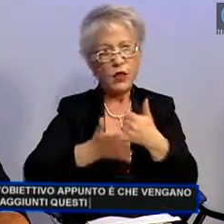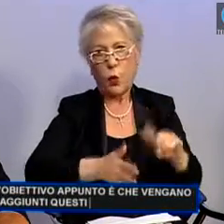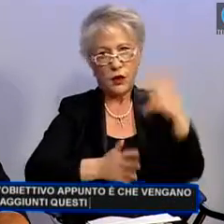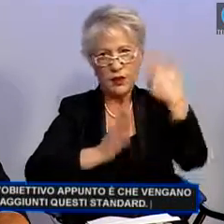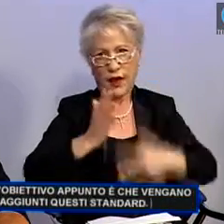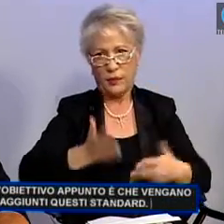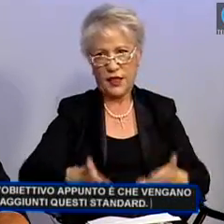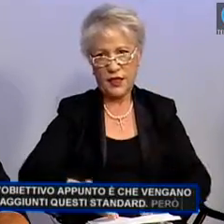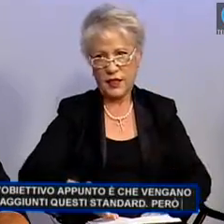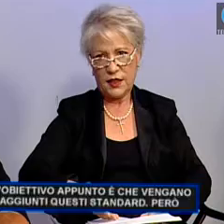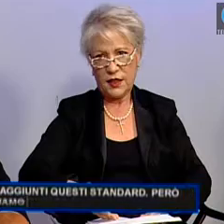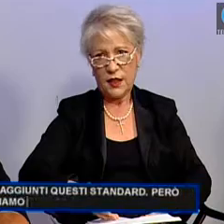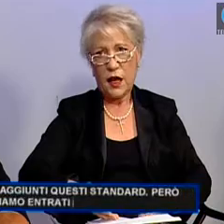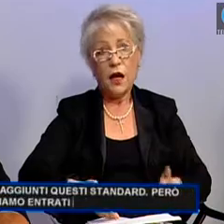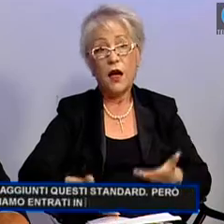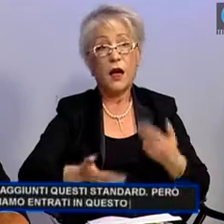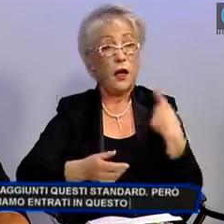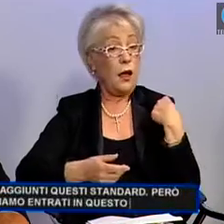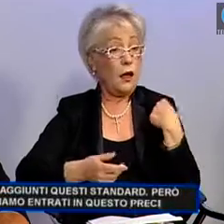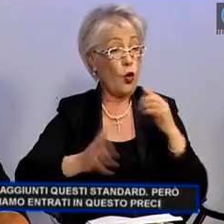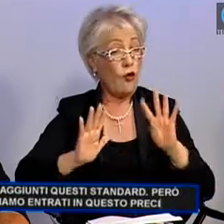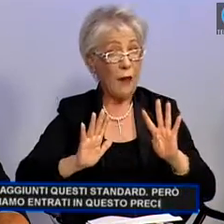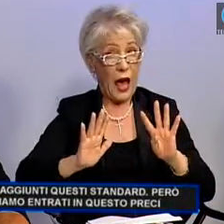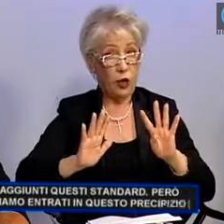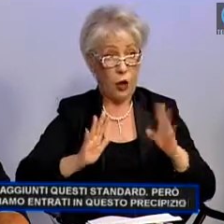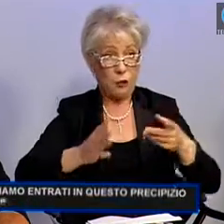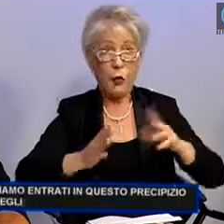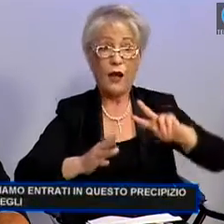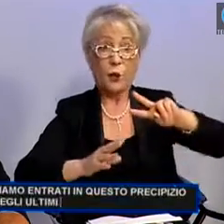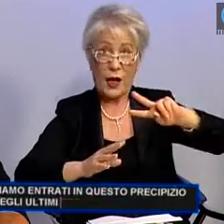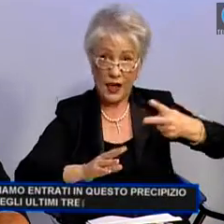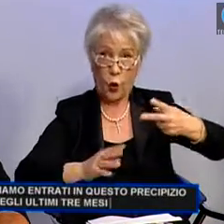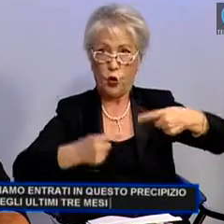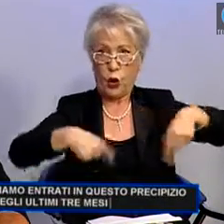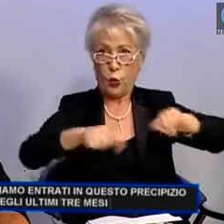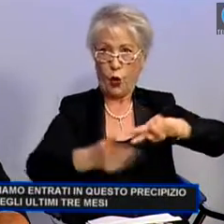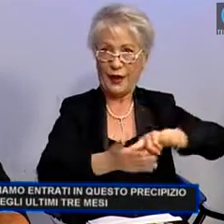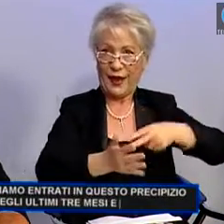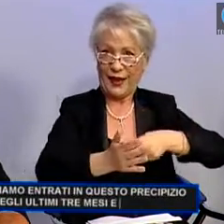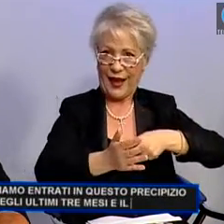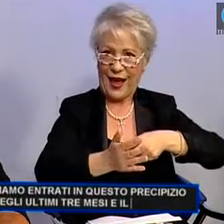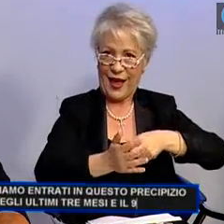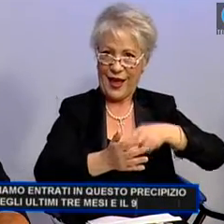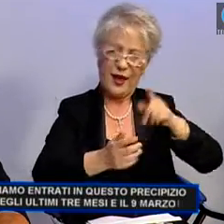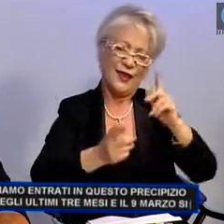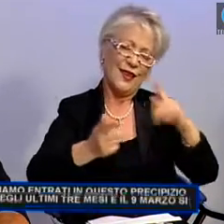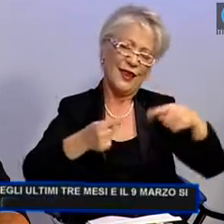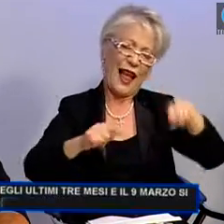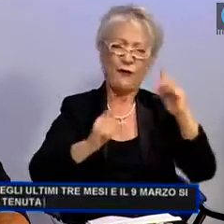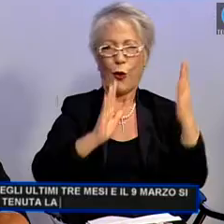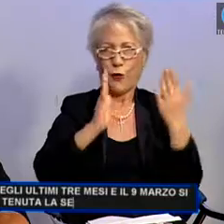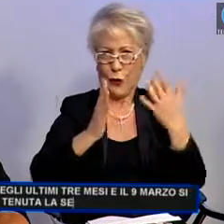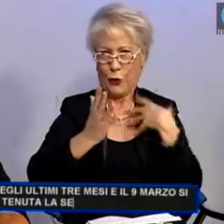Però siamo entrati in questo precipizio negli ultimi tre mesi e il 9 marzo si è tenuta la seconda riunione